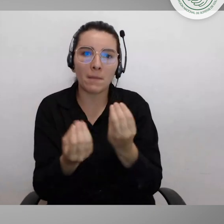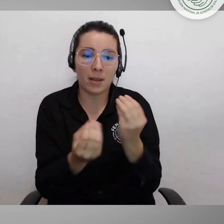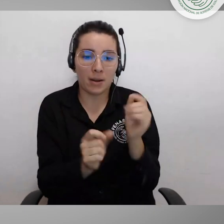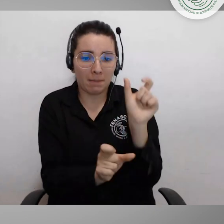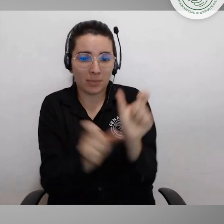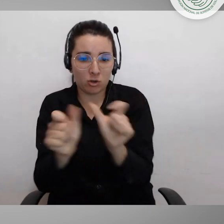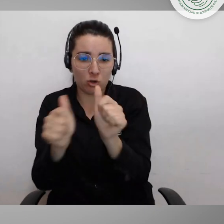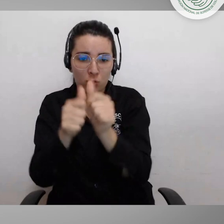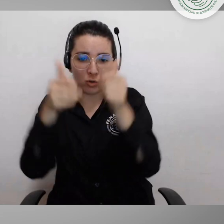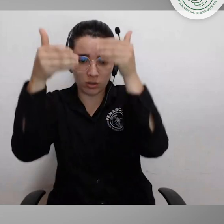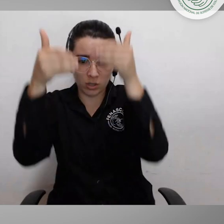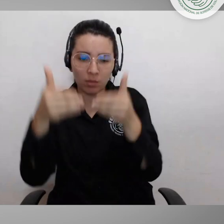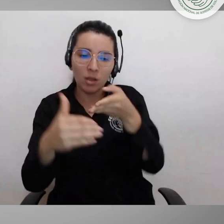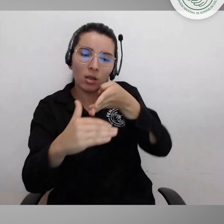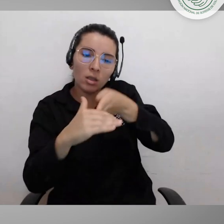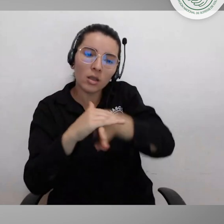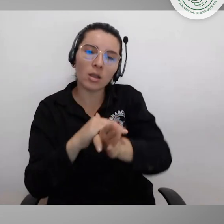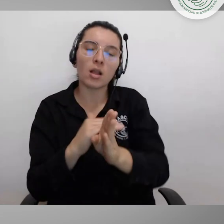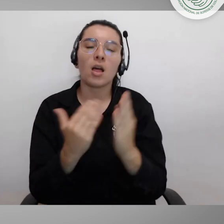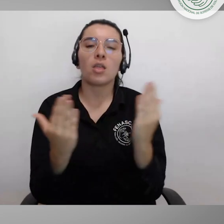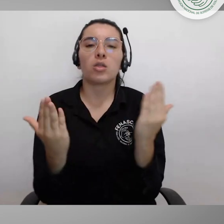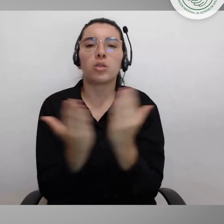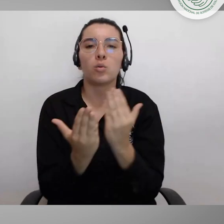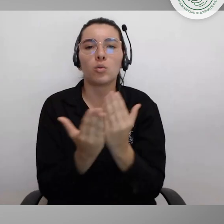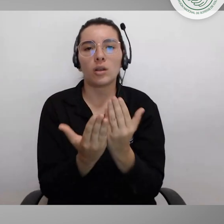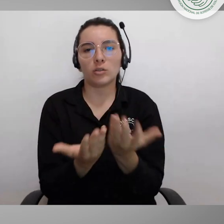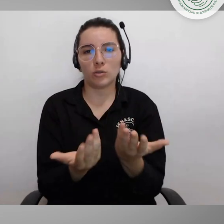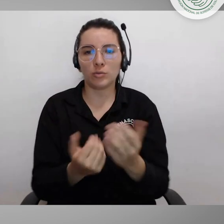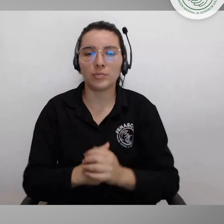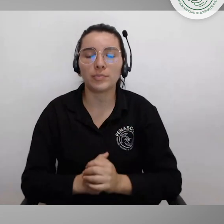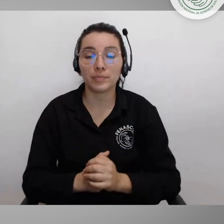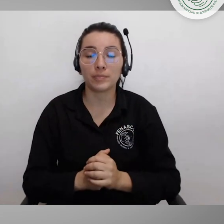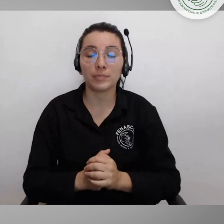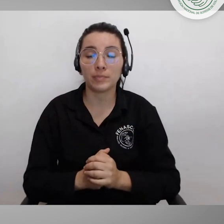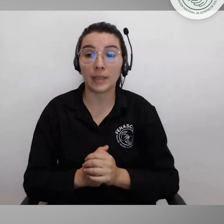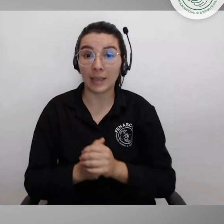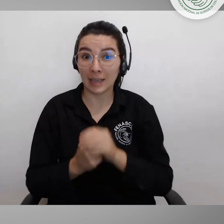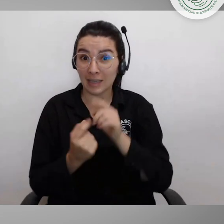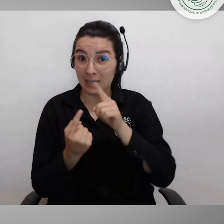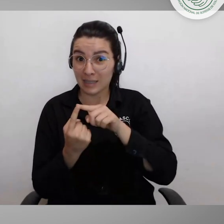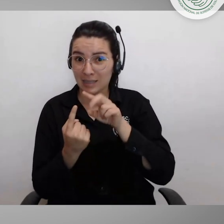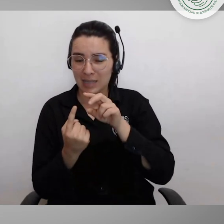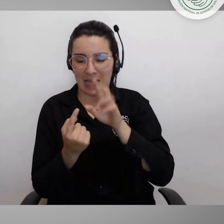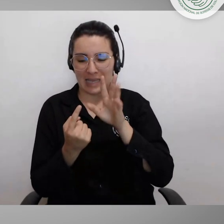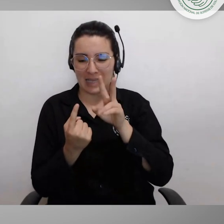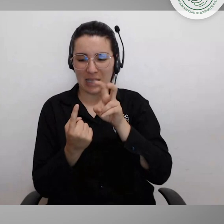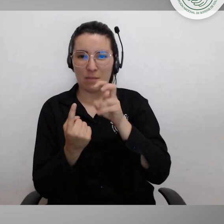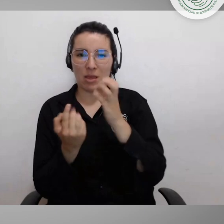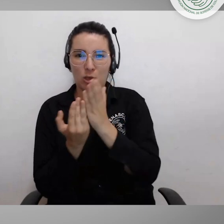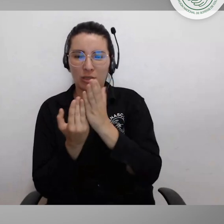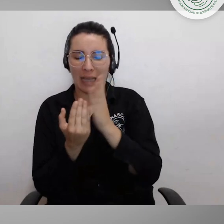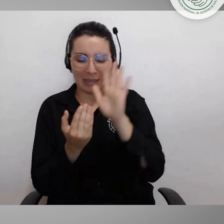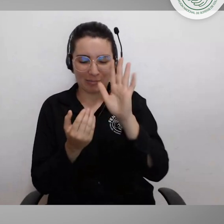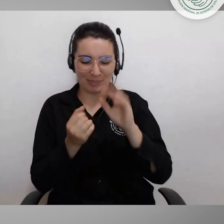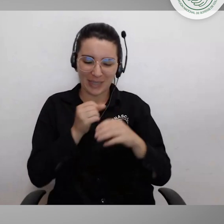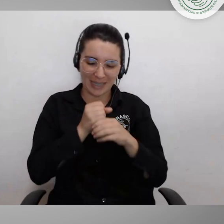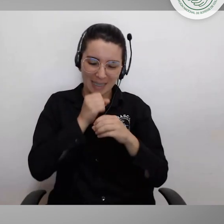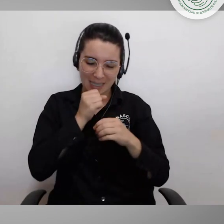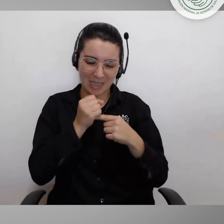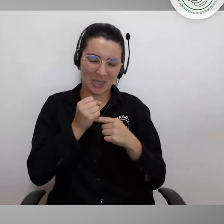puedan tener acceso a la educación. Lo mismo se está discutiendo